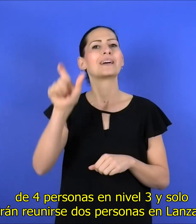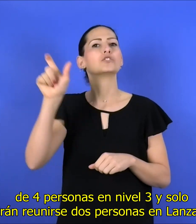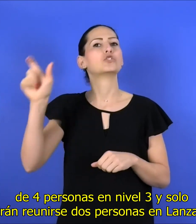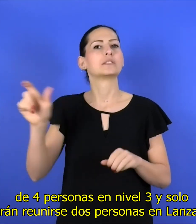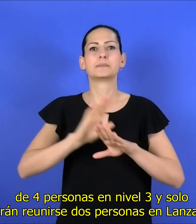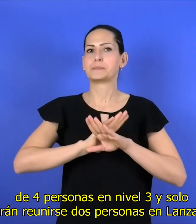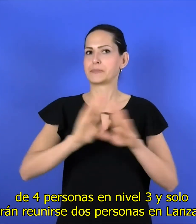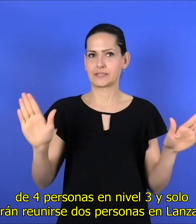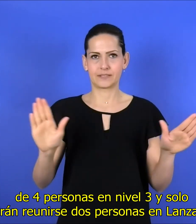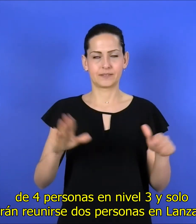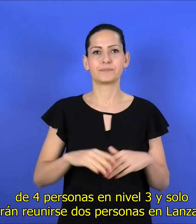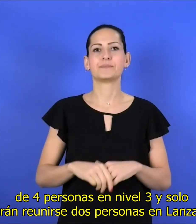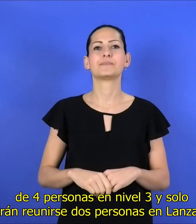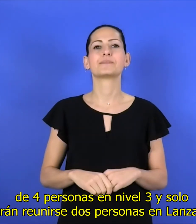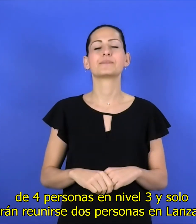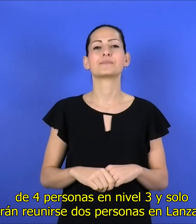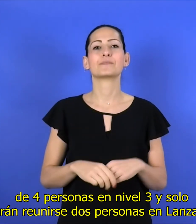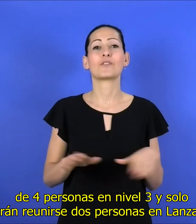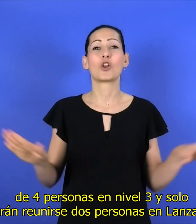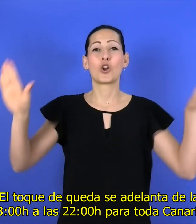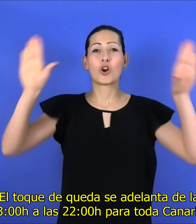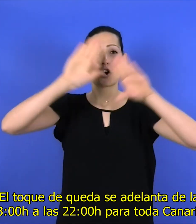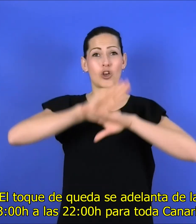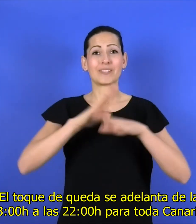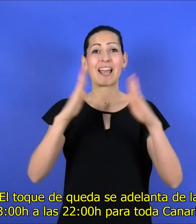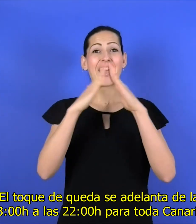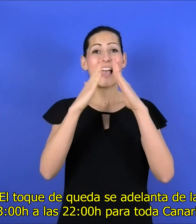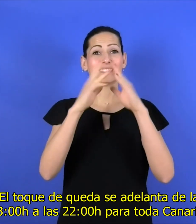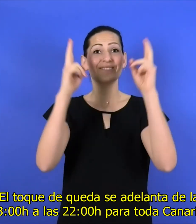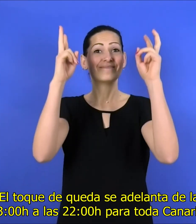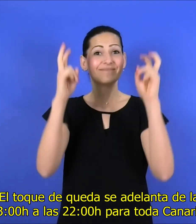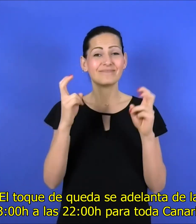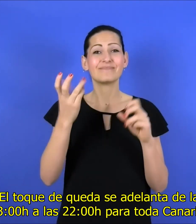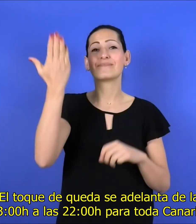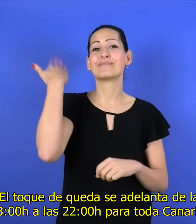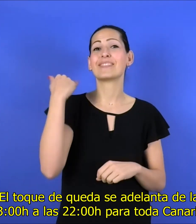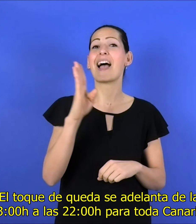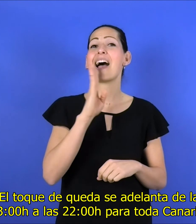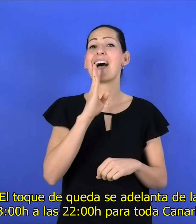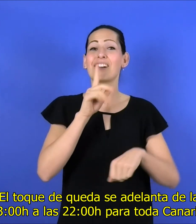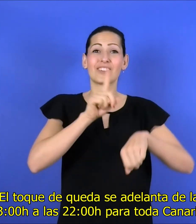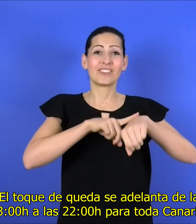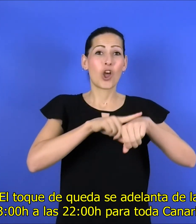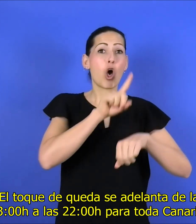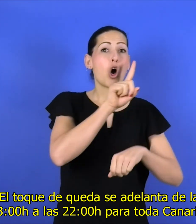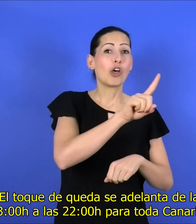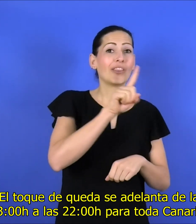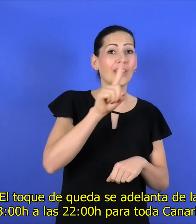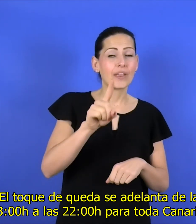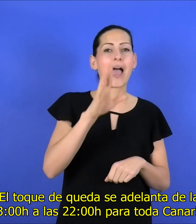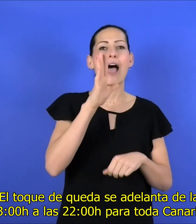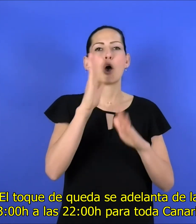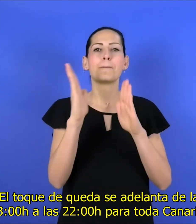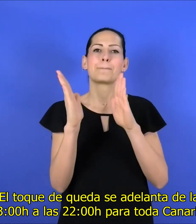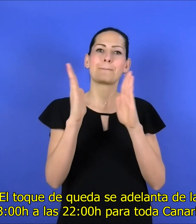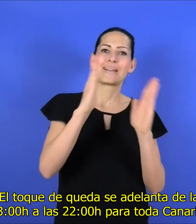Lanzarote. El toque de queda se adelanta de las 11 de la noche a las 10